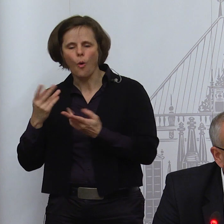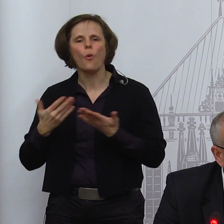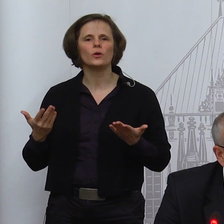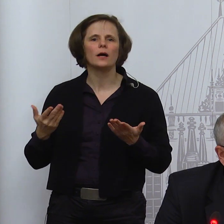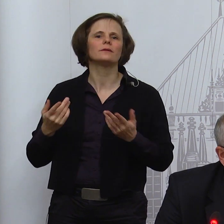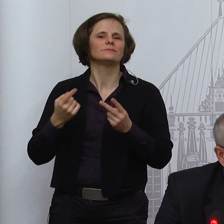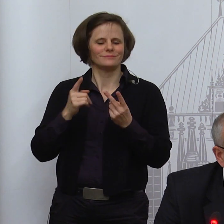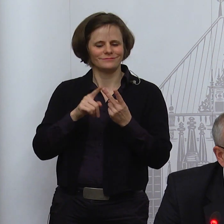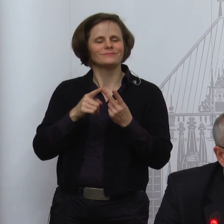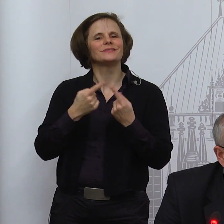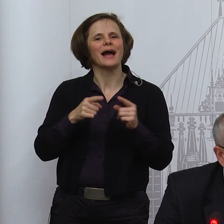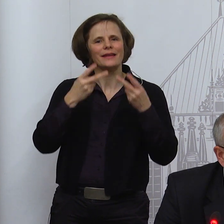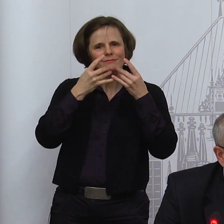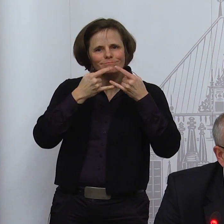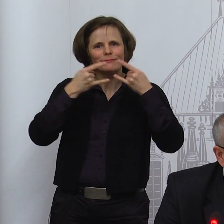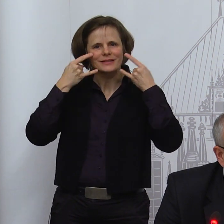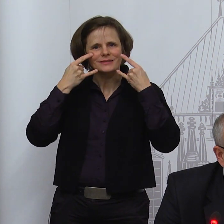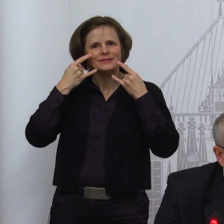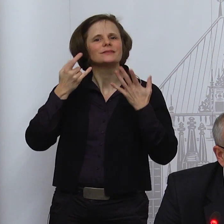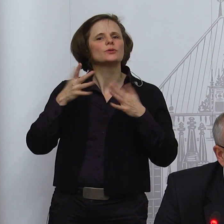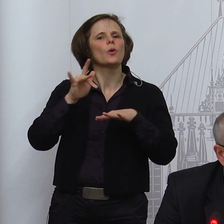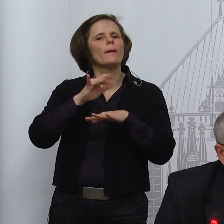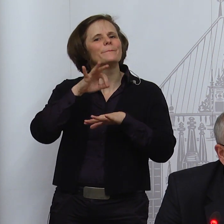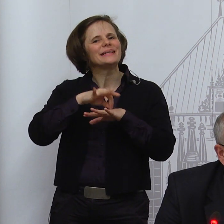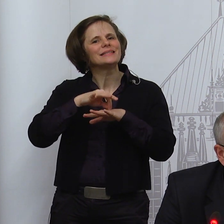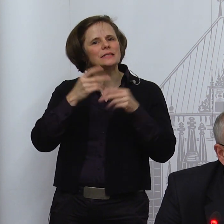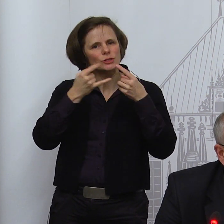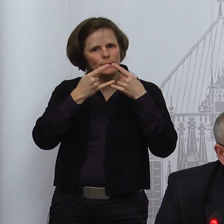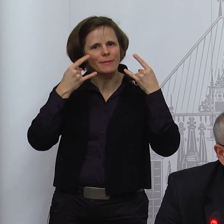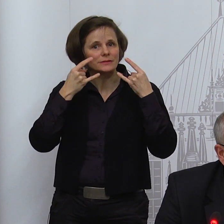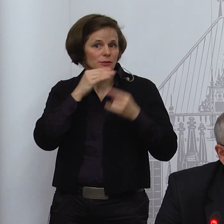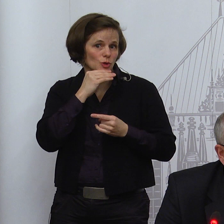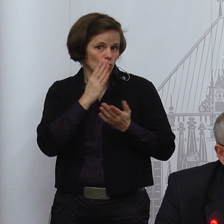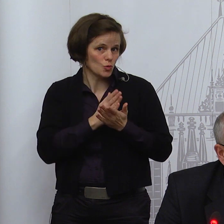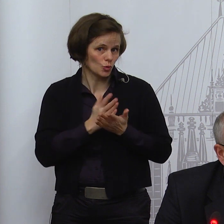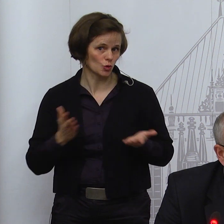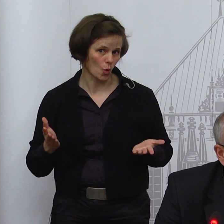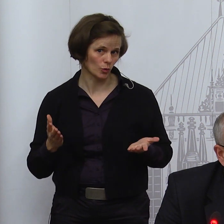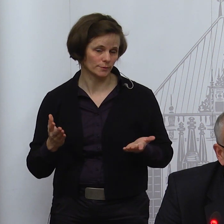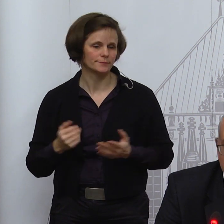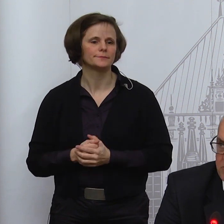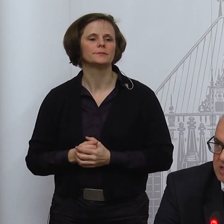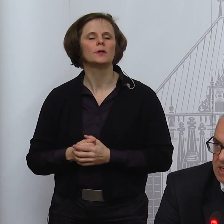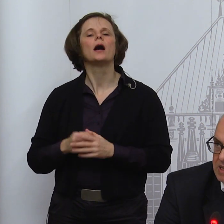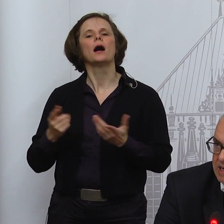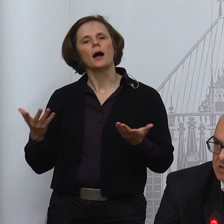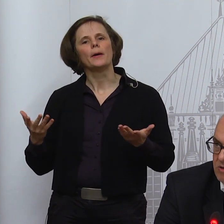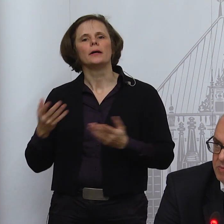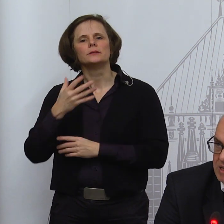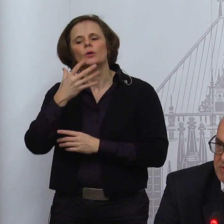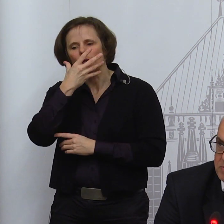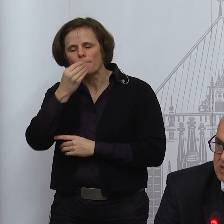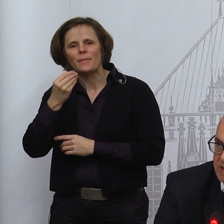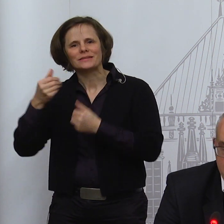sowohl die Erfüllung der Maskenpflicht mit OP-Masken kommt in Betracht, als